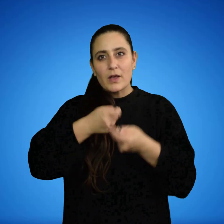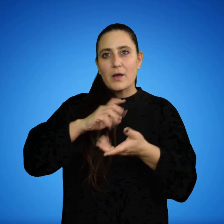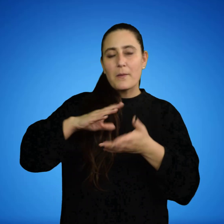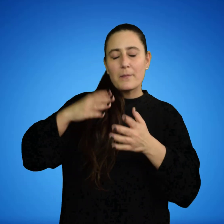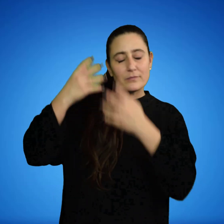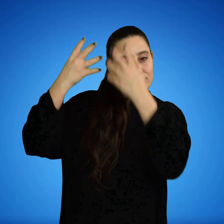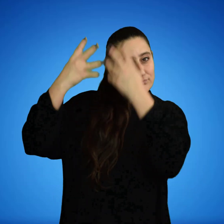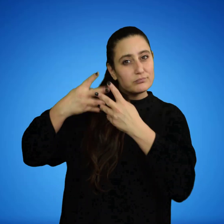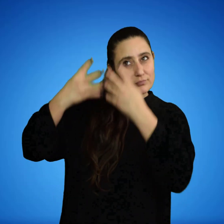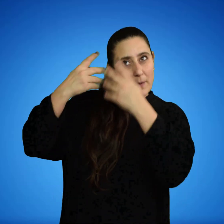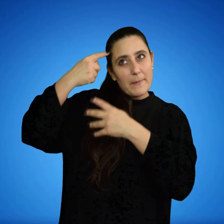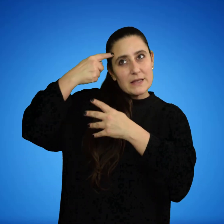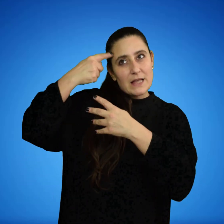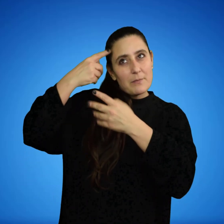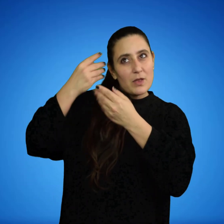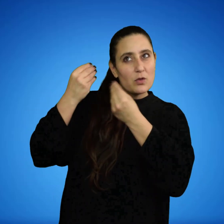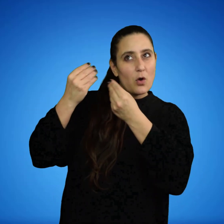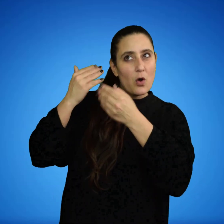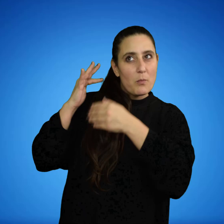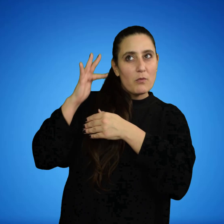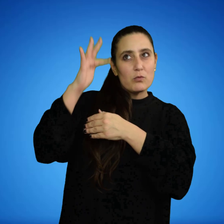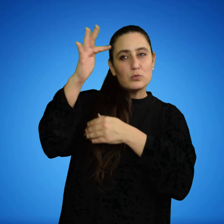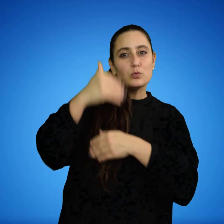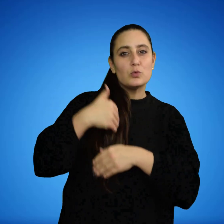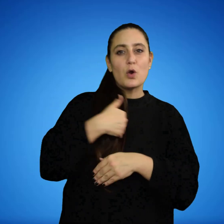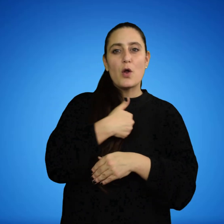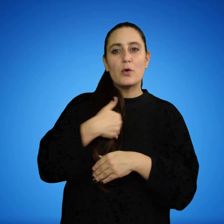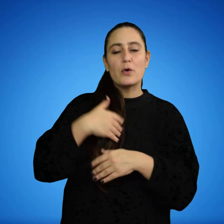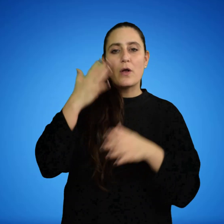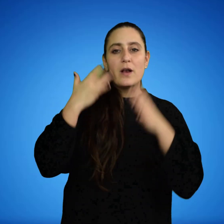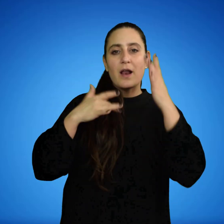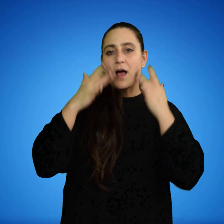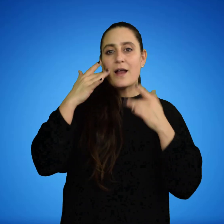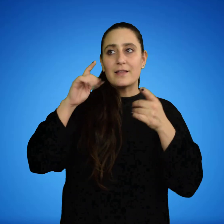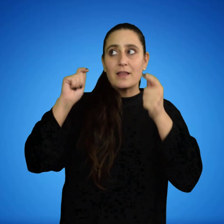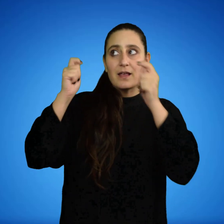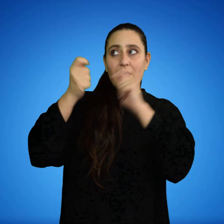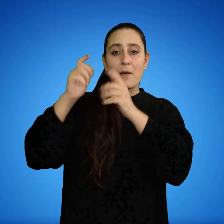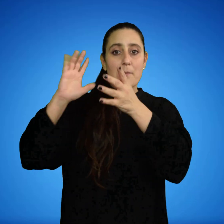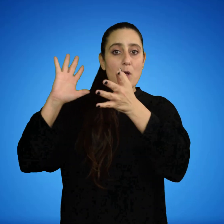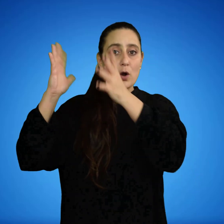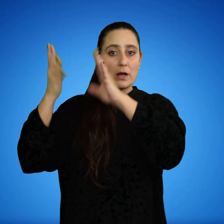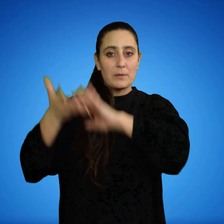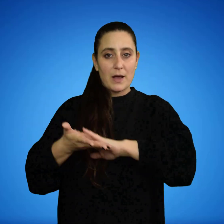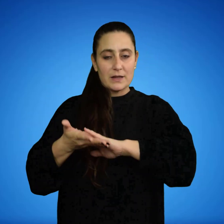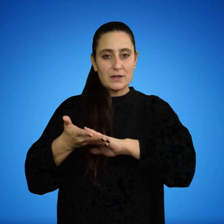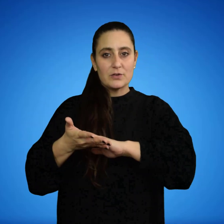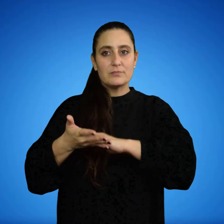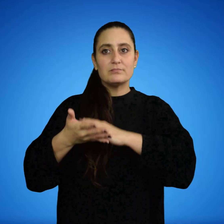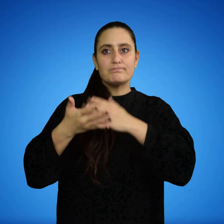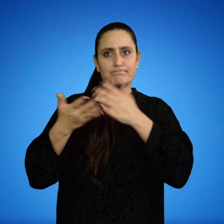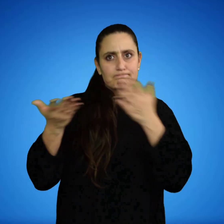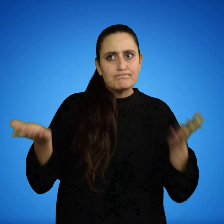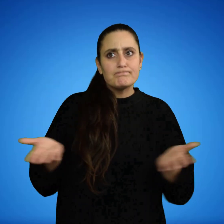pensamiento, del paradigma sobre el rol del arte en el cambio climático, generar un ruido visual,